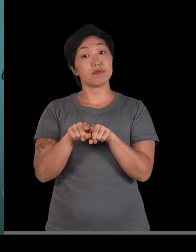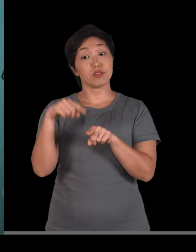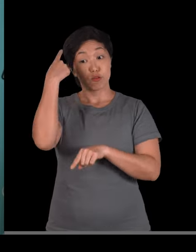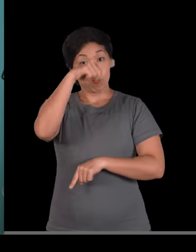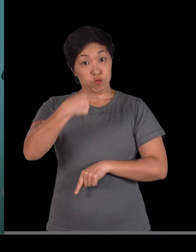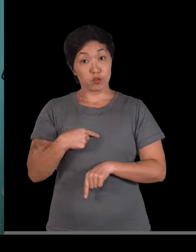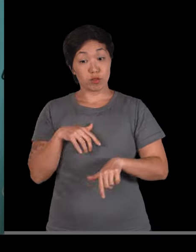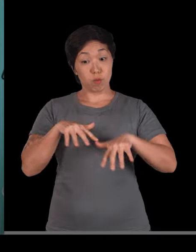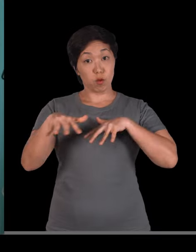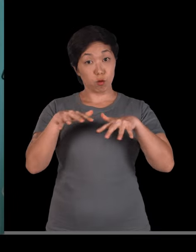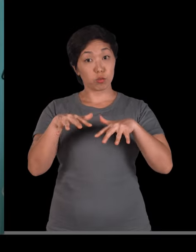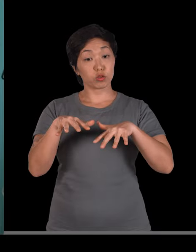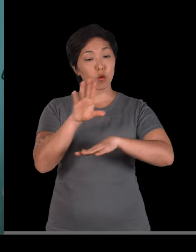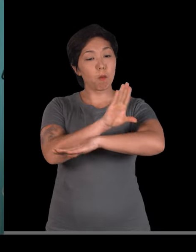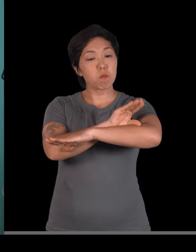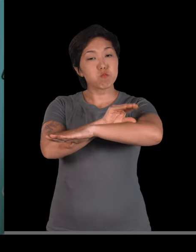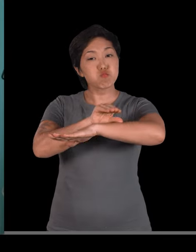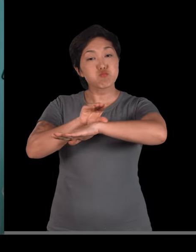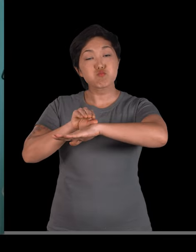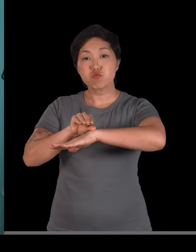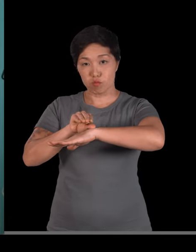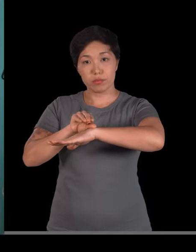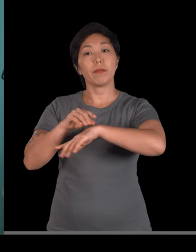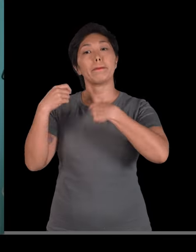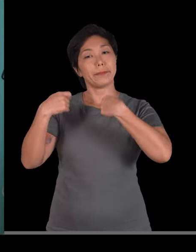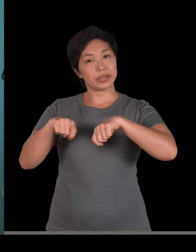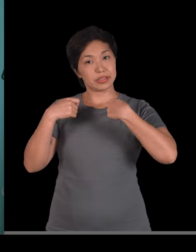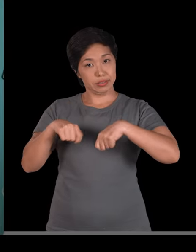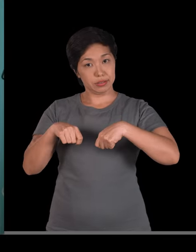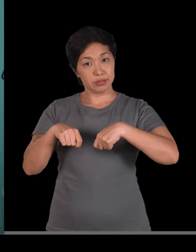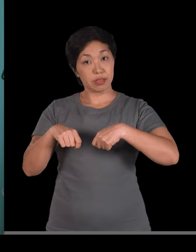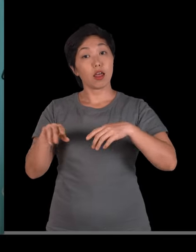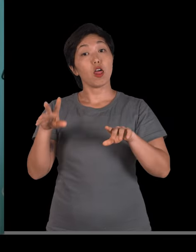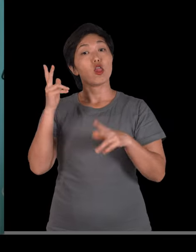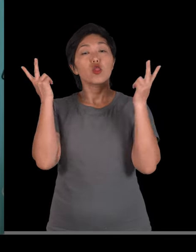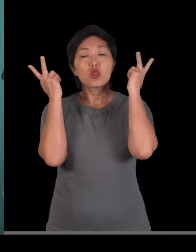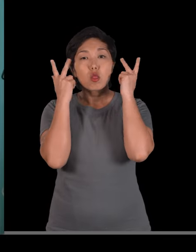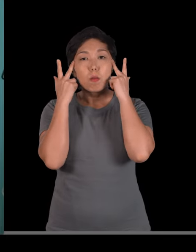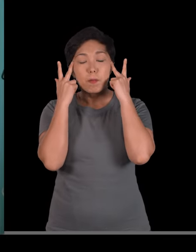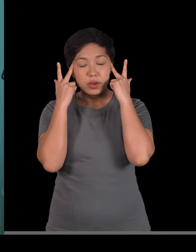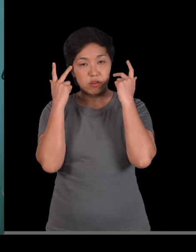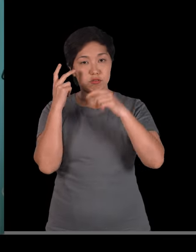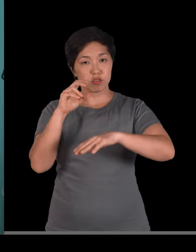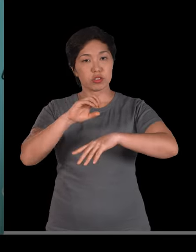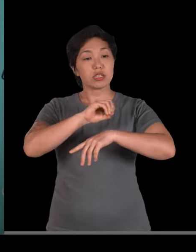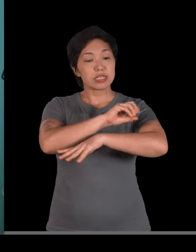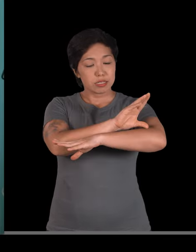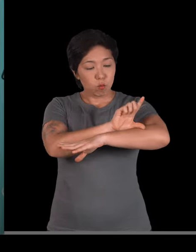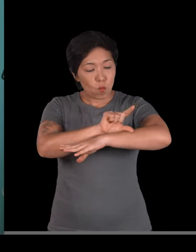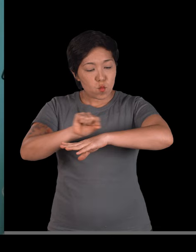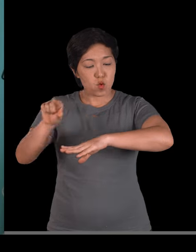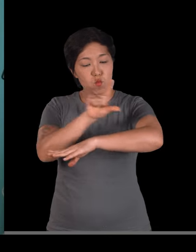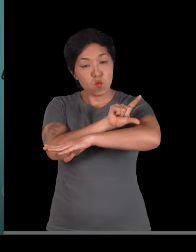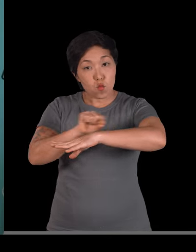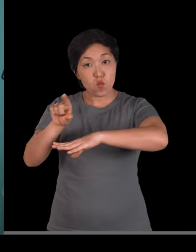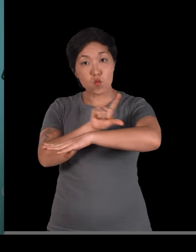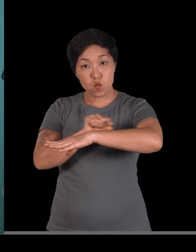músculos. Músculos esses que são células alongadas, que tem a capacidade de se contrair. Capacidade de